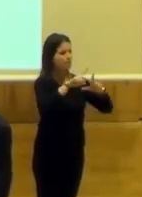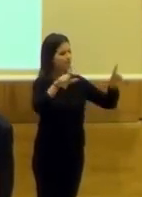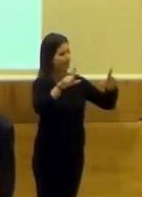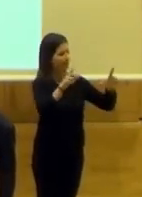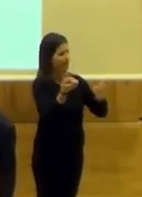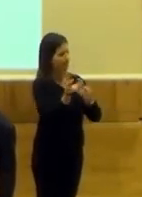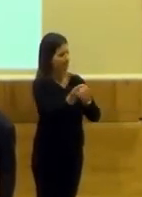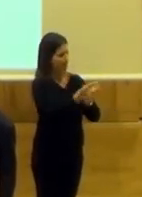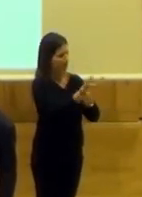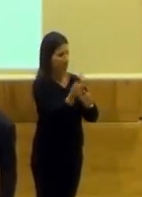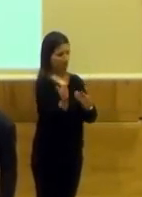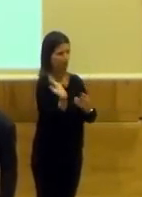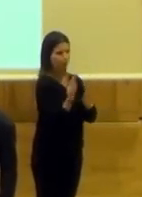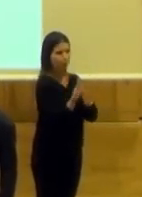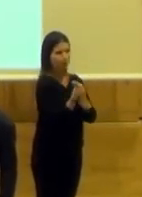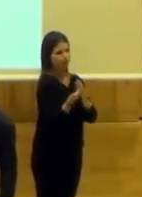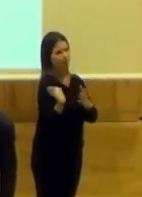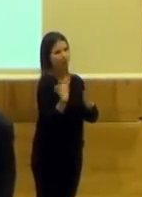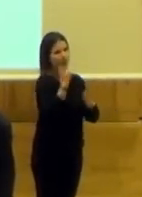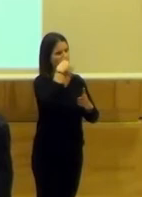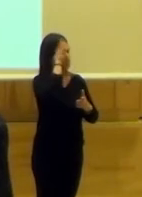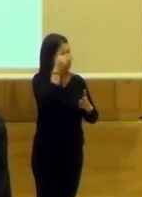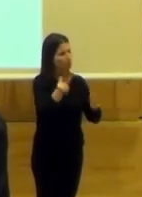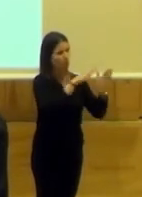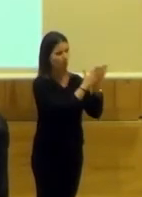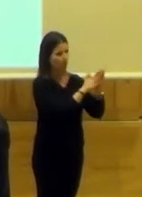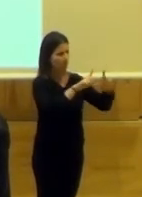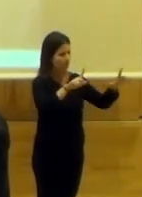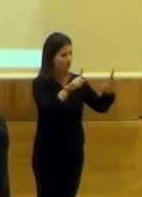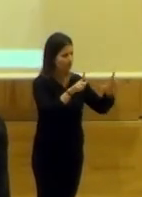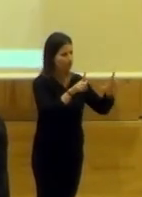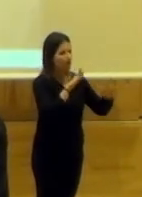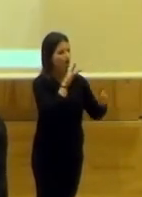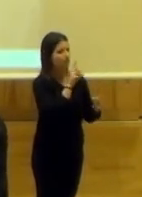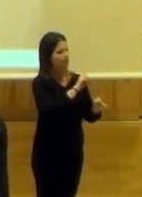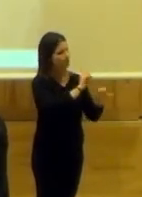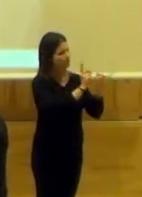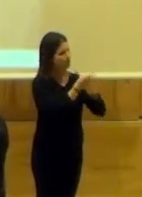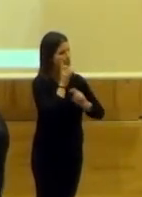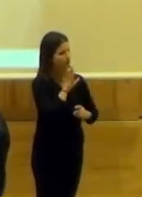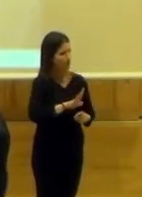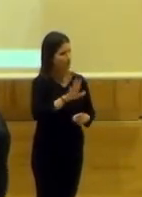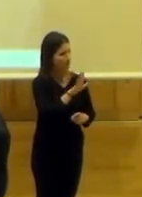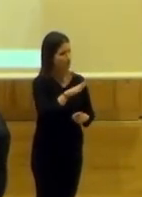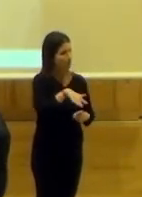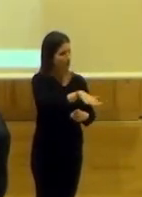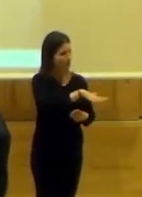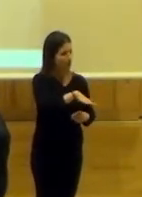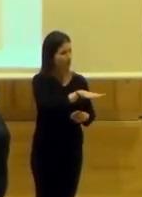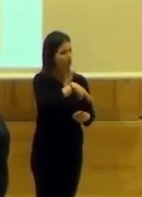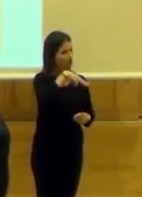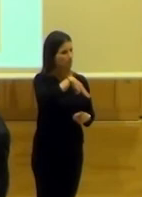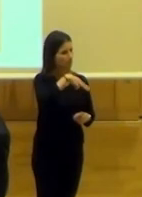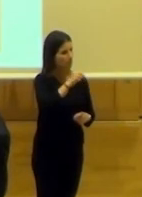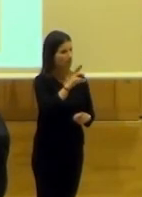hemos instalado hace cuatro días, el fin de semana pasada, ¿no? Y estamos haciendo este cambio de imagen. Los espacios de la Madra, si los